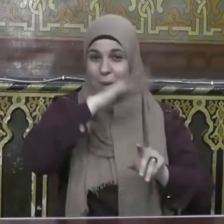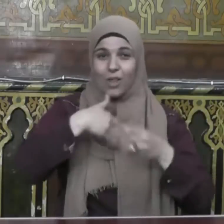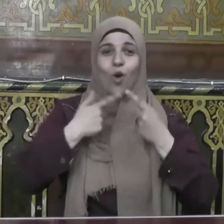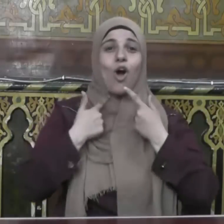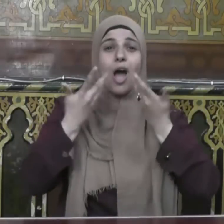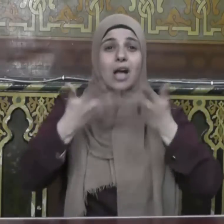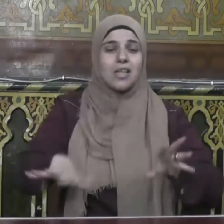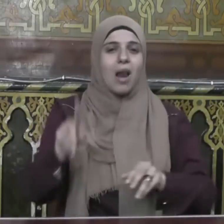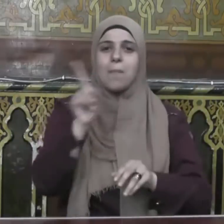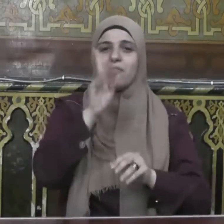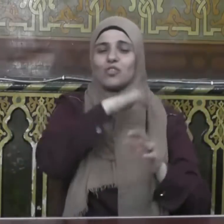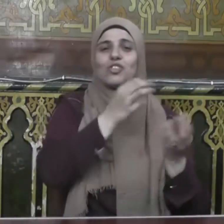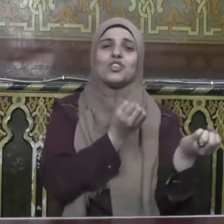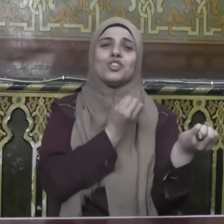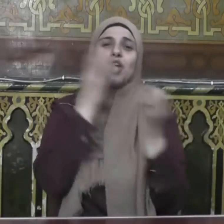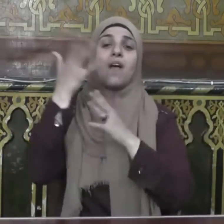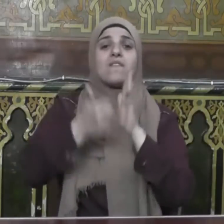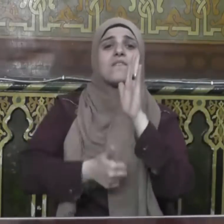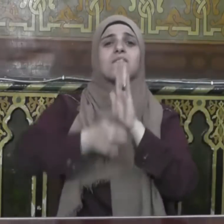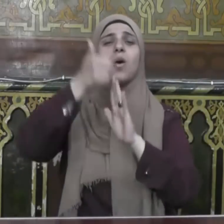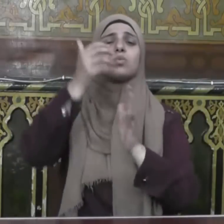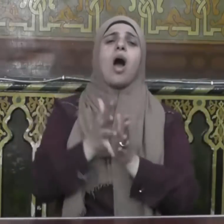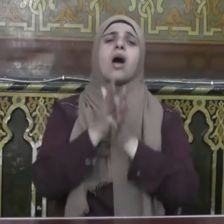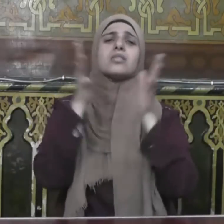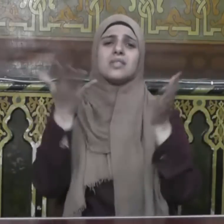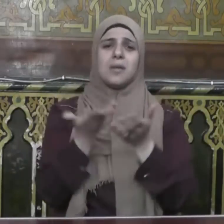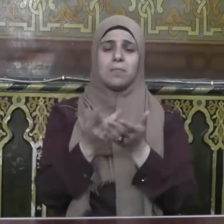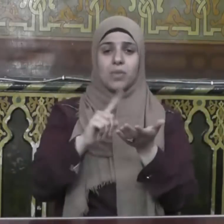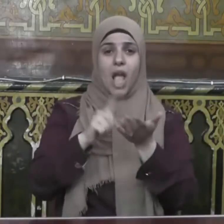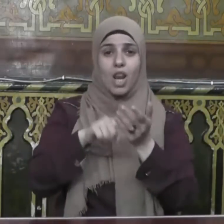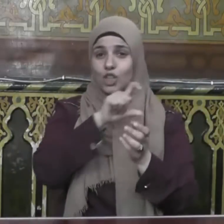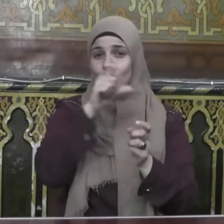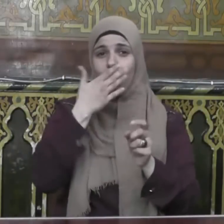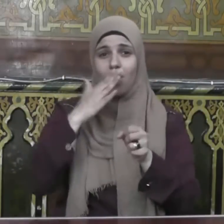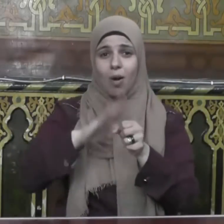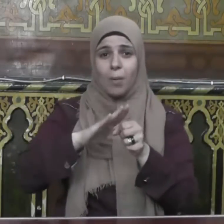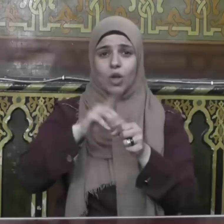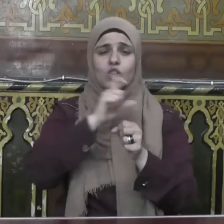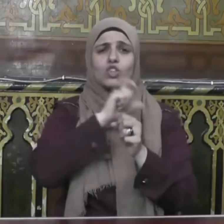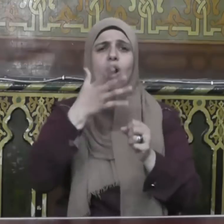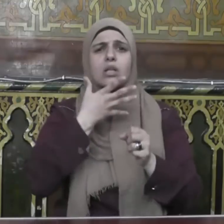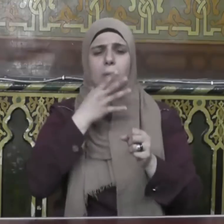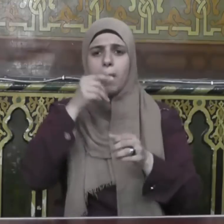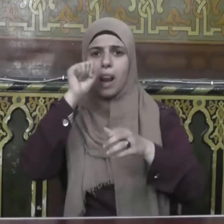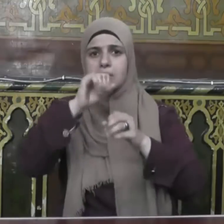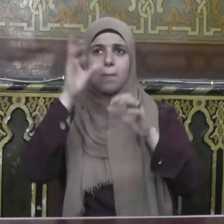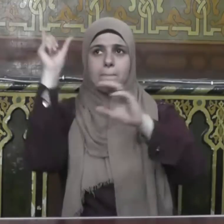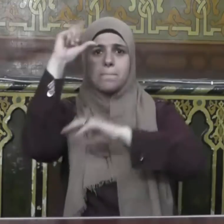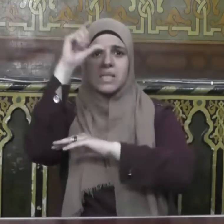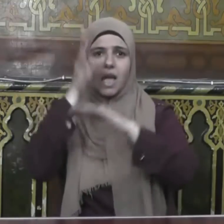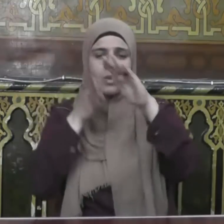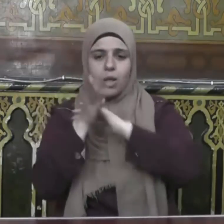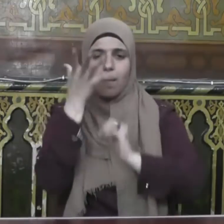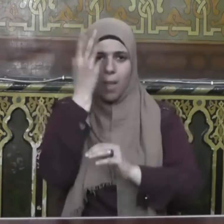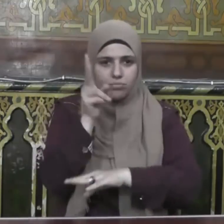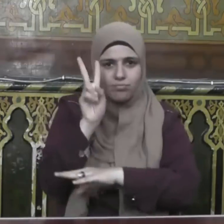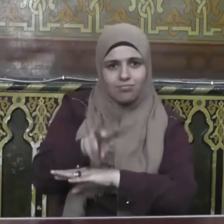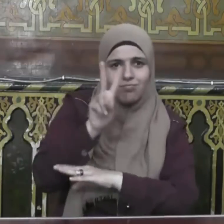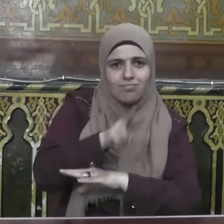وذلك هو الفوز العظيم إن رمضان شهر عمارة المساجد وقيام الليل وهما من